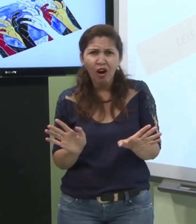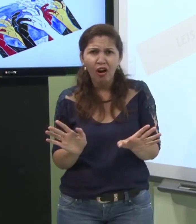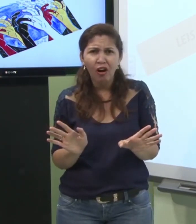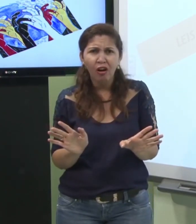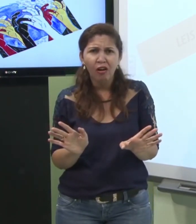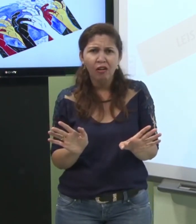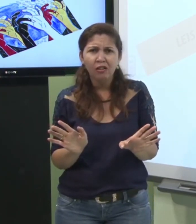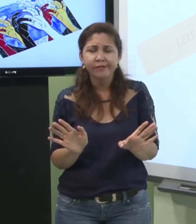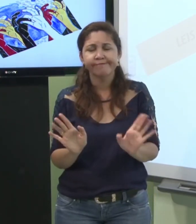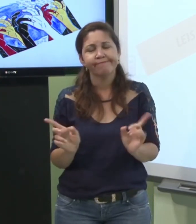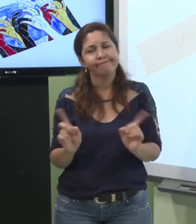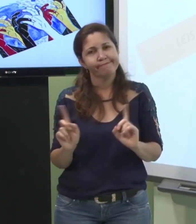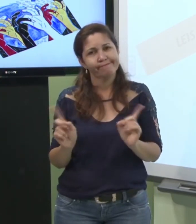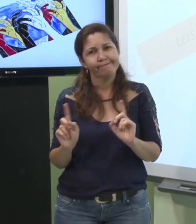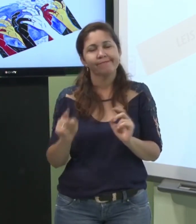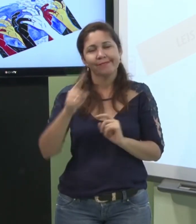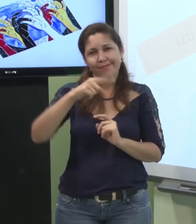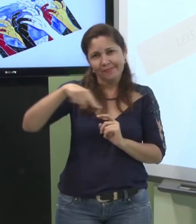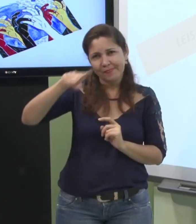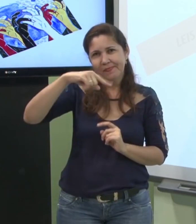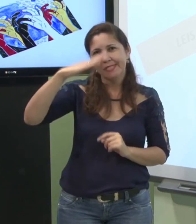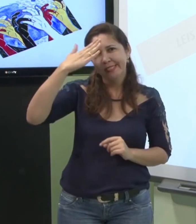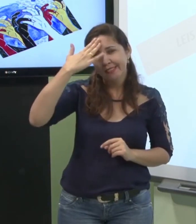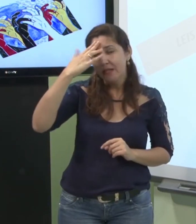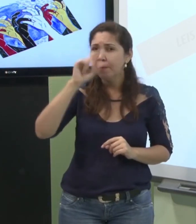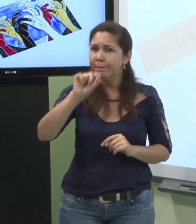não é só fazer uma reunião para se promulgar uma lei